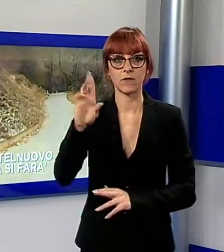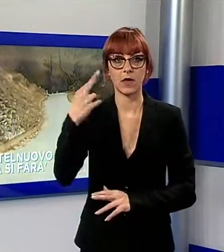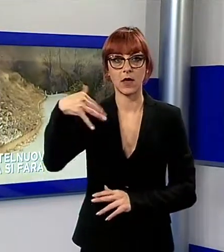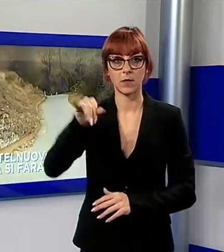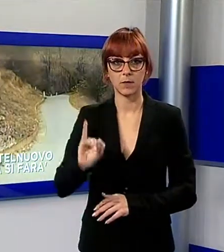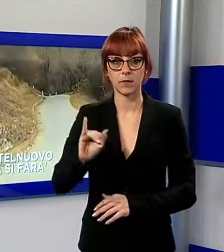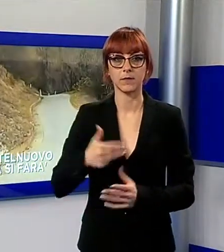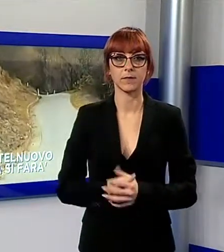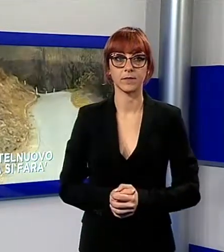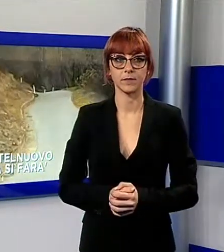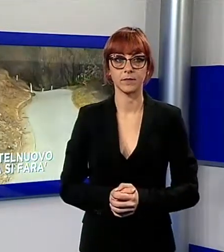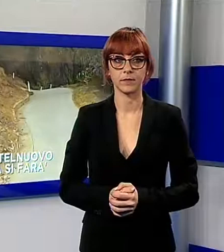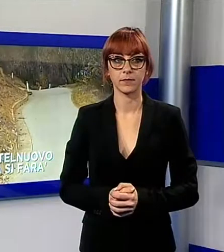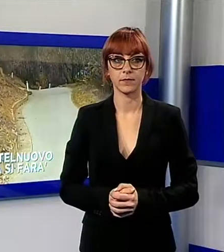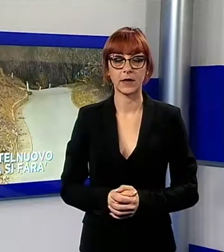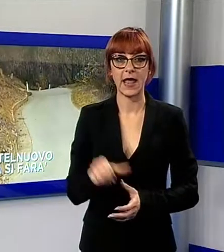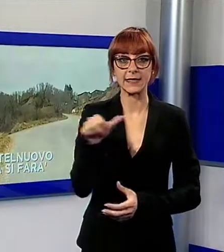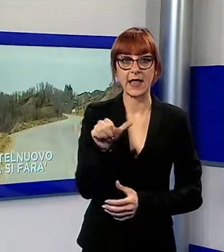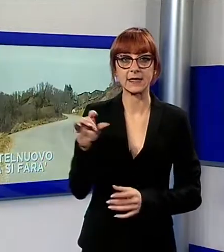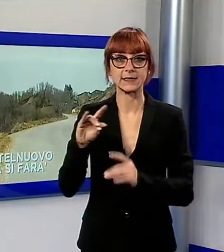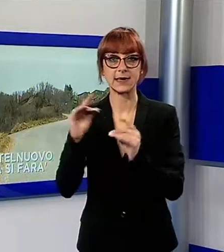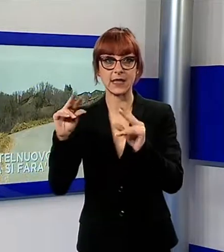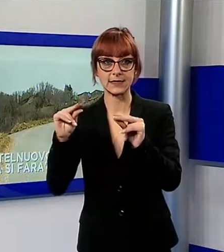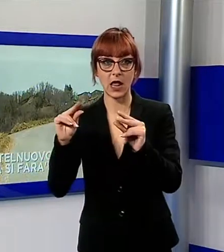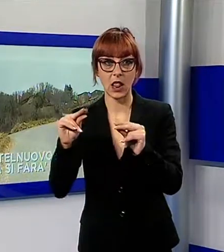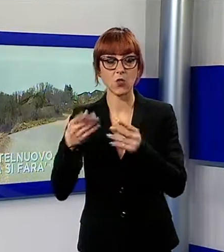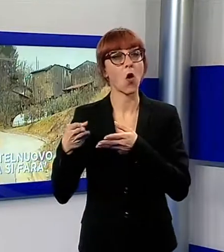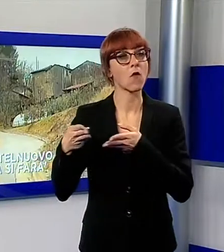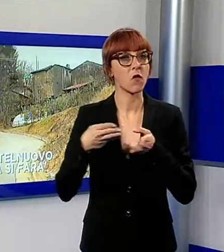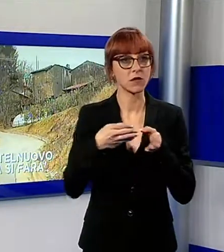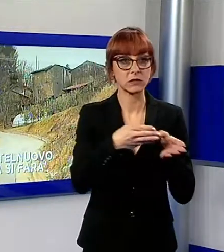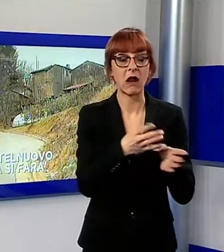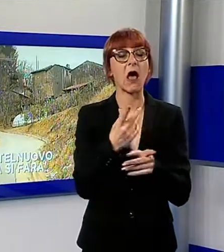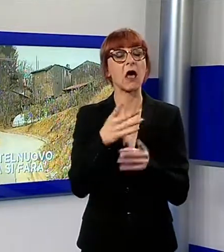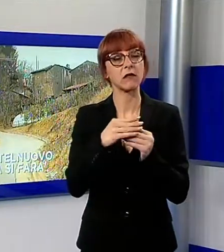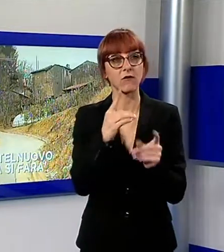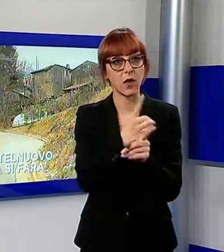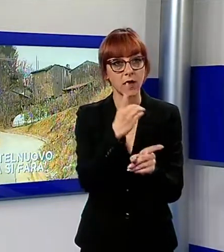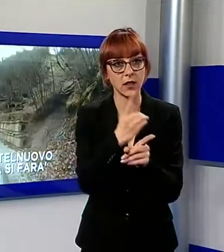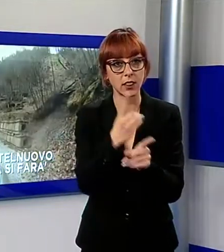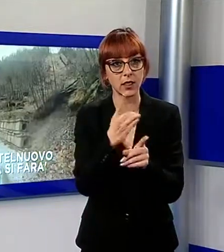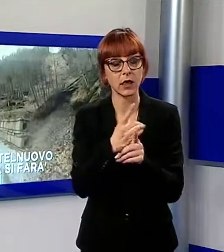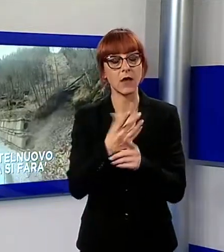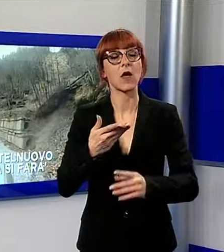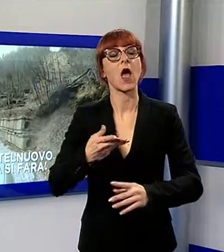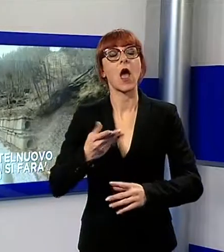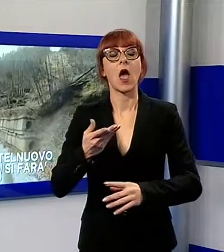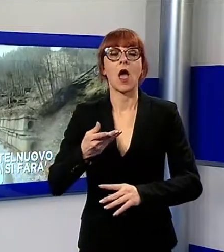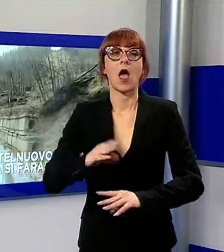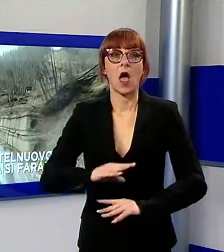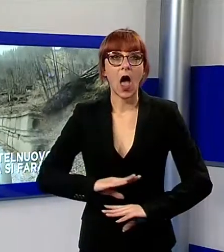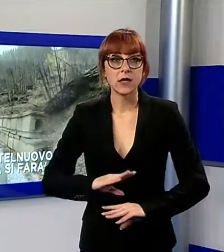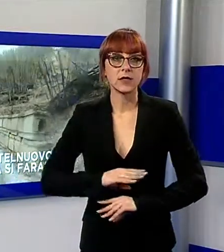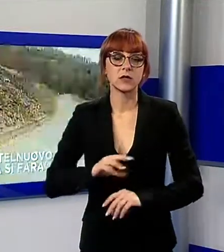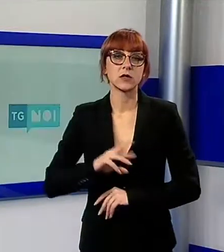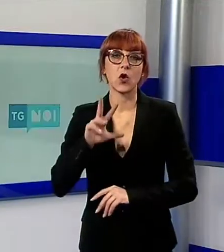Sassi-Castelnuovo, la strada si farà, l'assessore Remaschi annuncia che la regione finanzierà i lavori per realizzare i due chilometri mancanti.